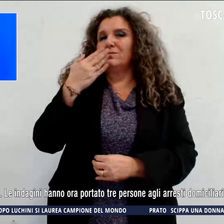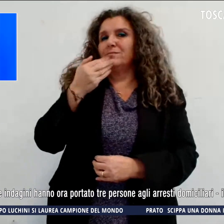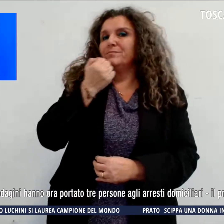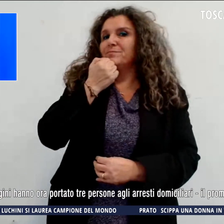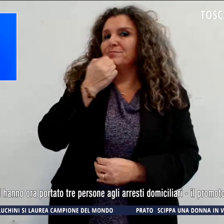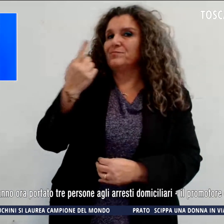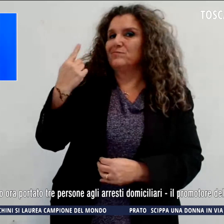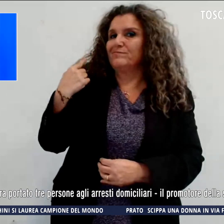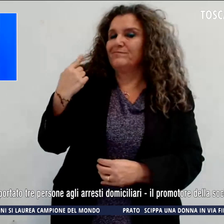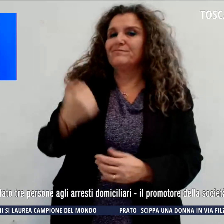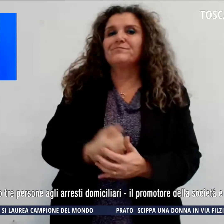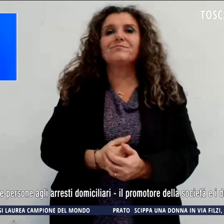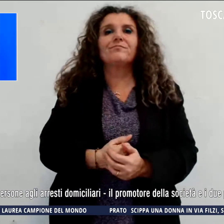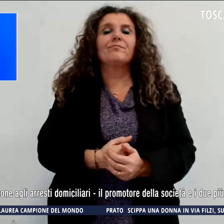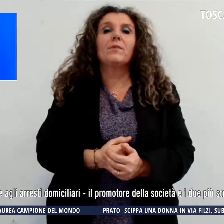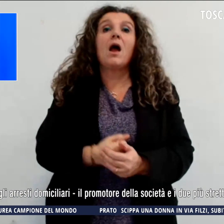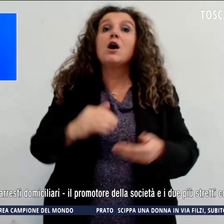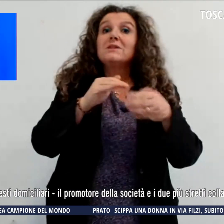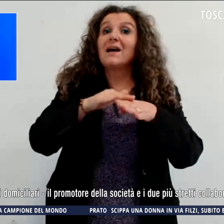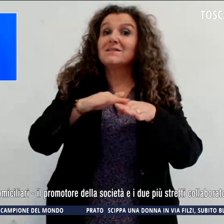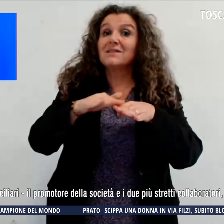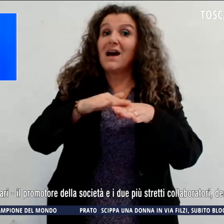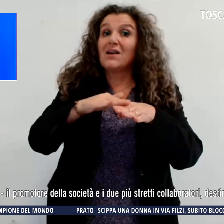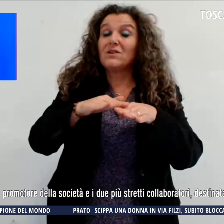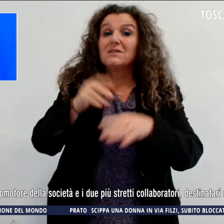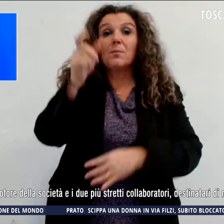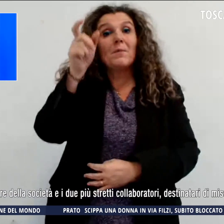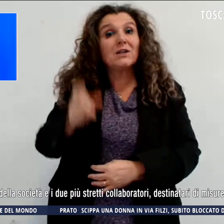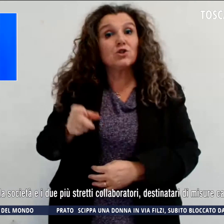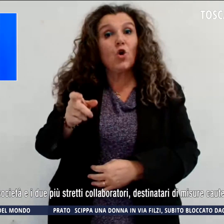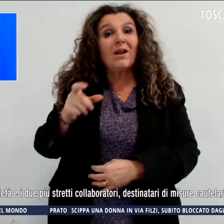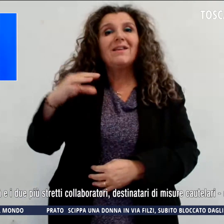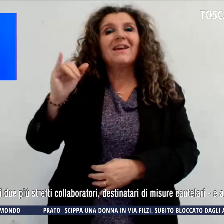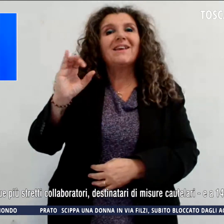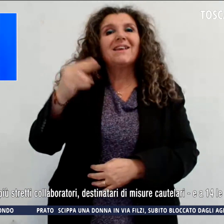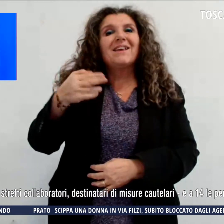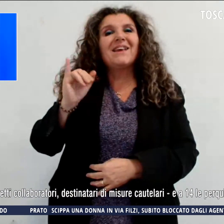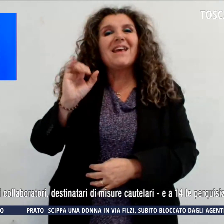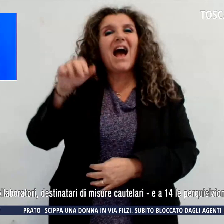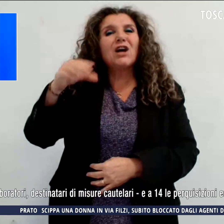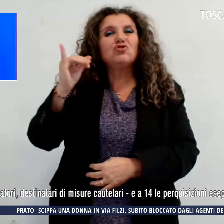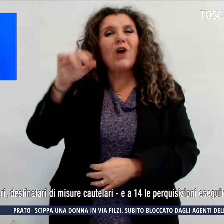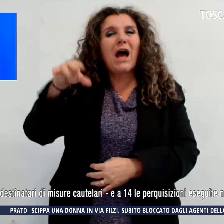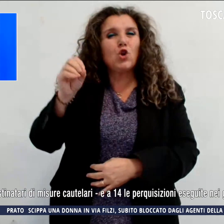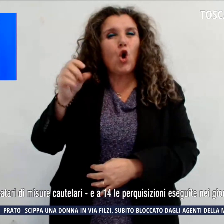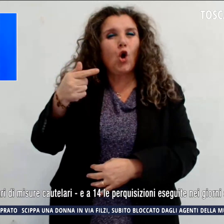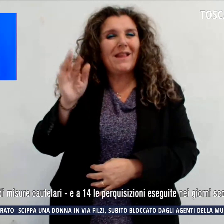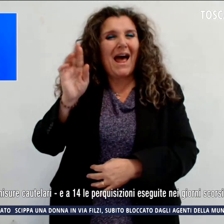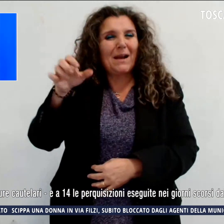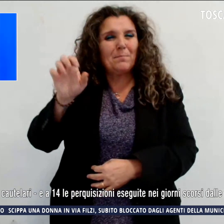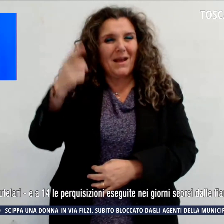Così una società di servizio alla persona di Chianciano Terme, in provincia di Siena, secondo quanto